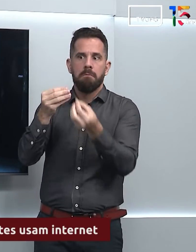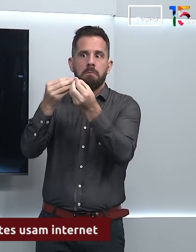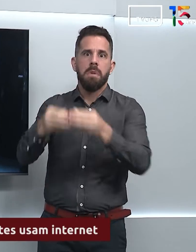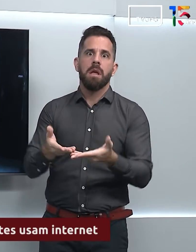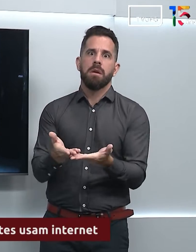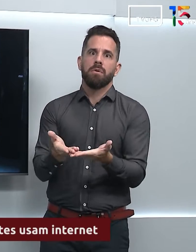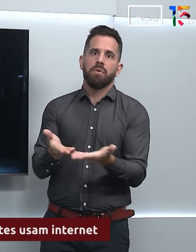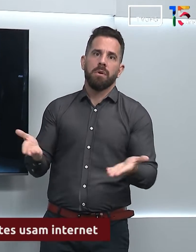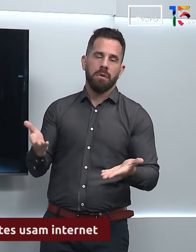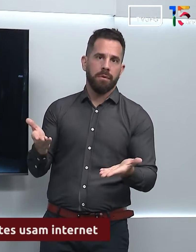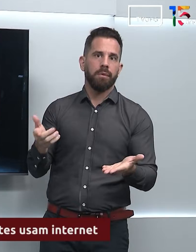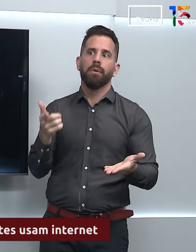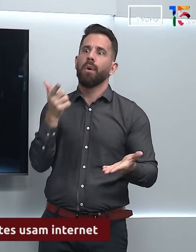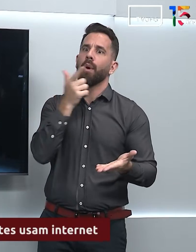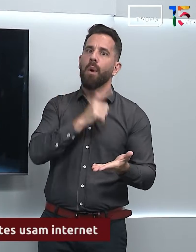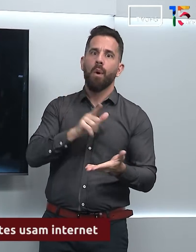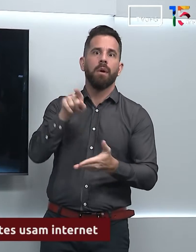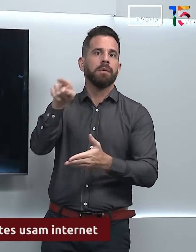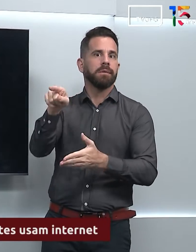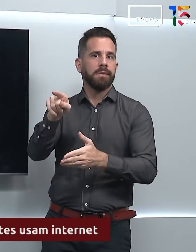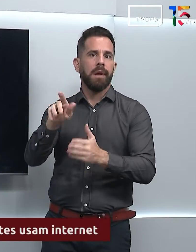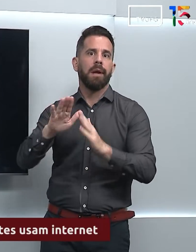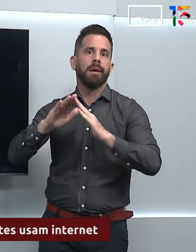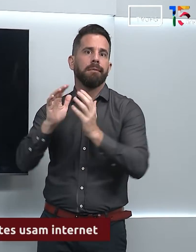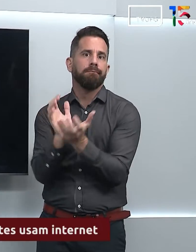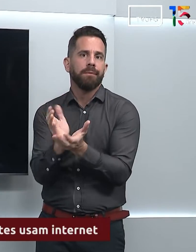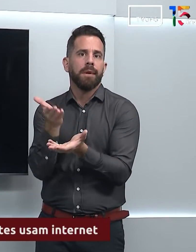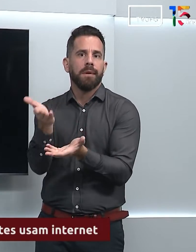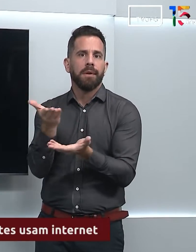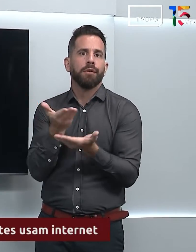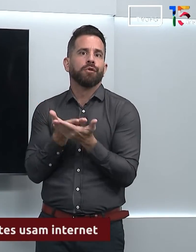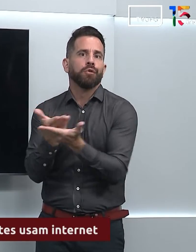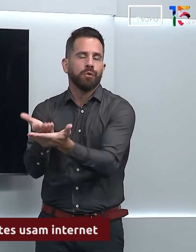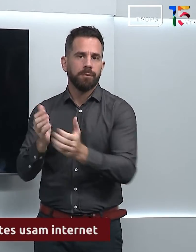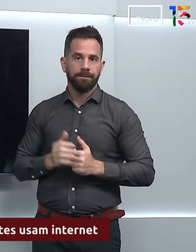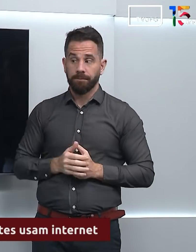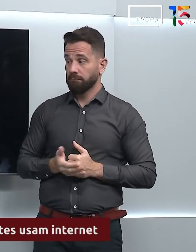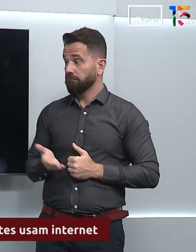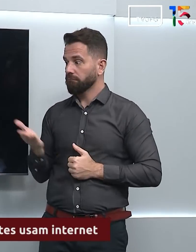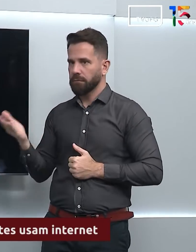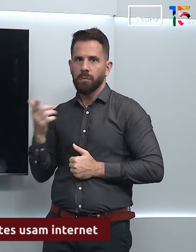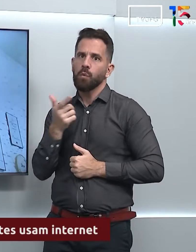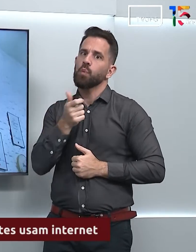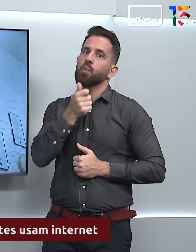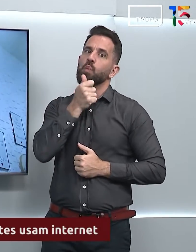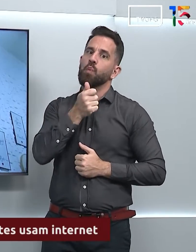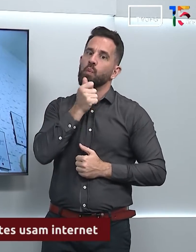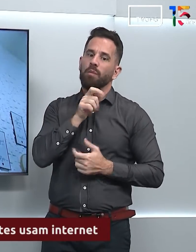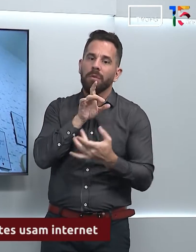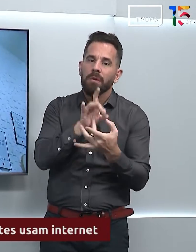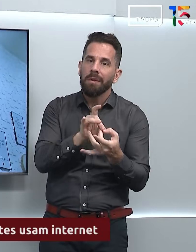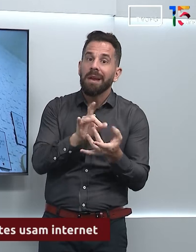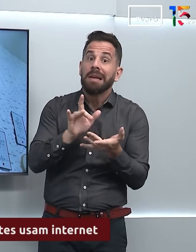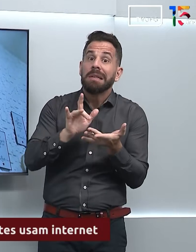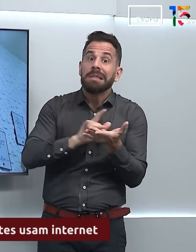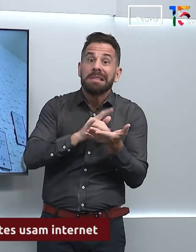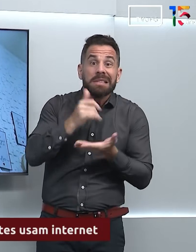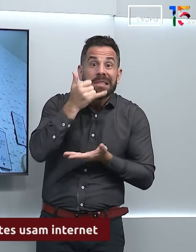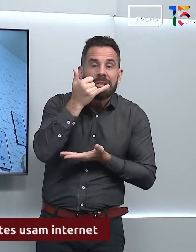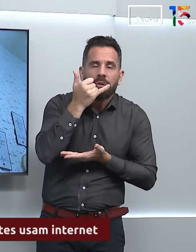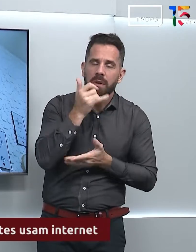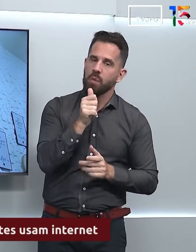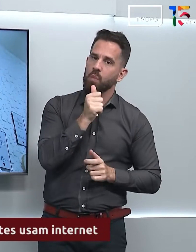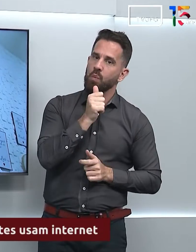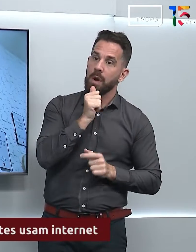andamento também do dia delas lá no CEMEI. As meninas ainda não têm acesso ao celular. Já o nome do desenho que